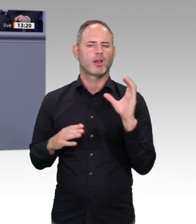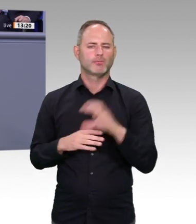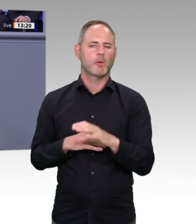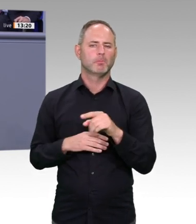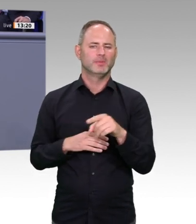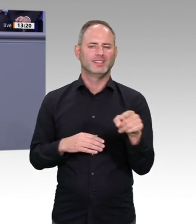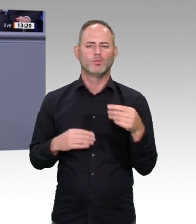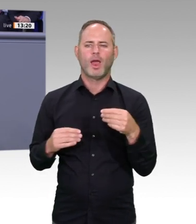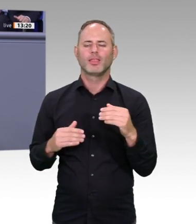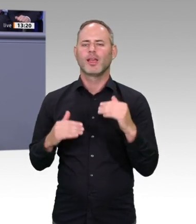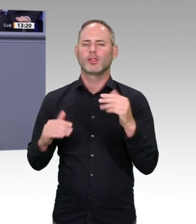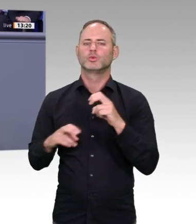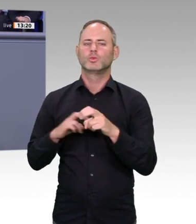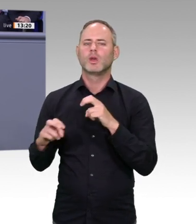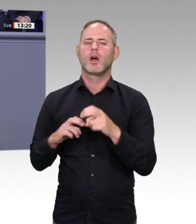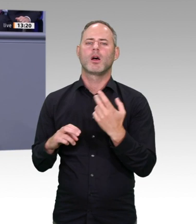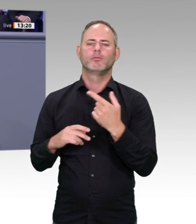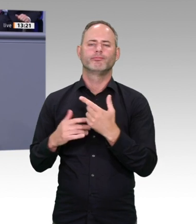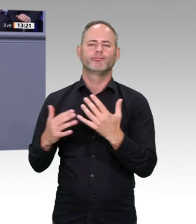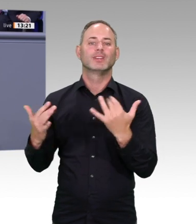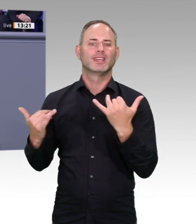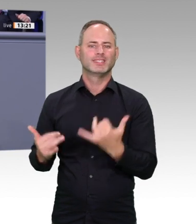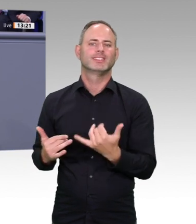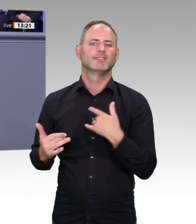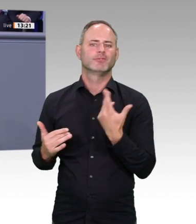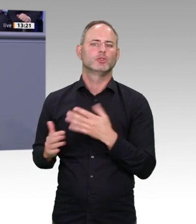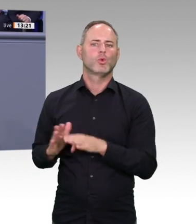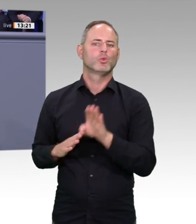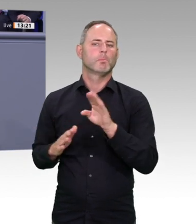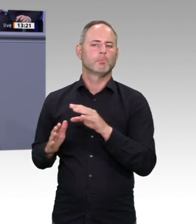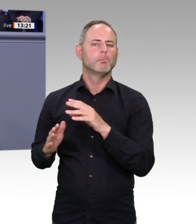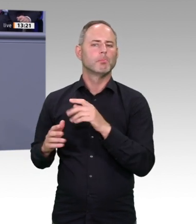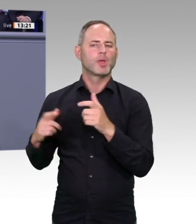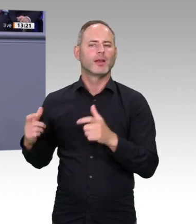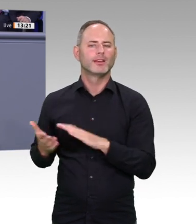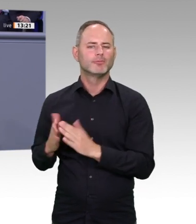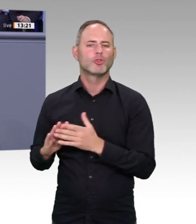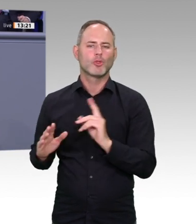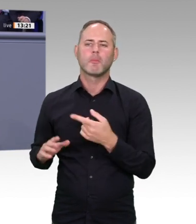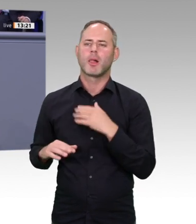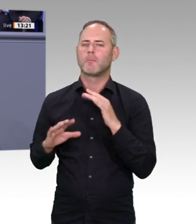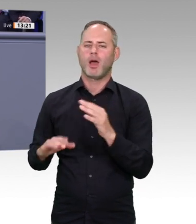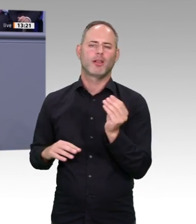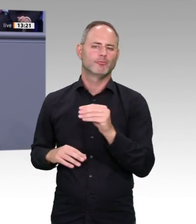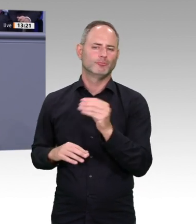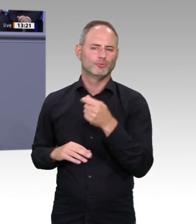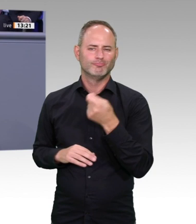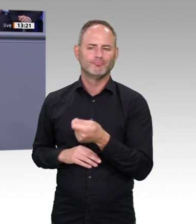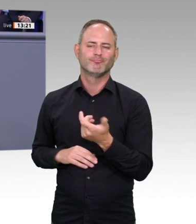Wir arbeiten intensiv am Rechtsanspruch auf Ganztagsbetreuung im Grundschulalter. Und ich kann Ihnen sagen, das ist wirklich